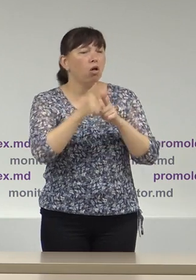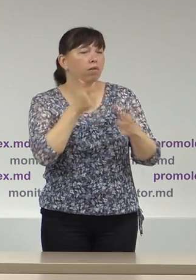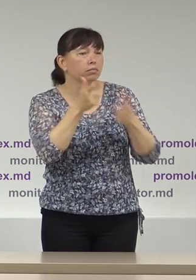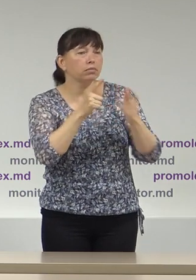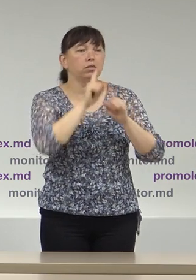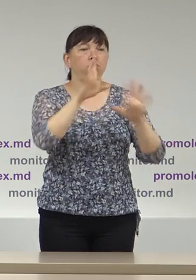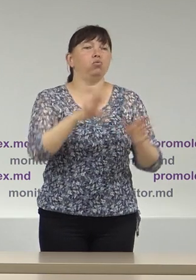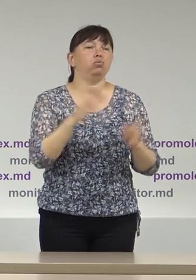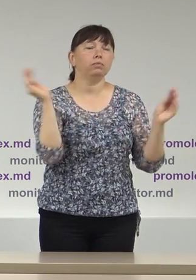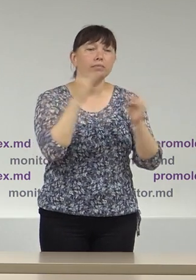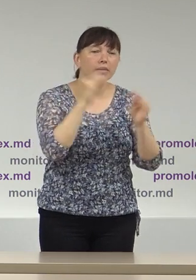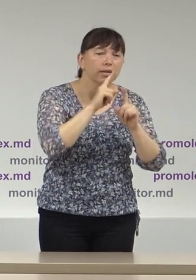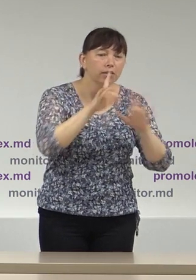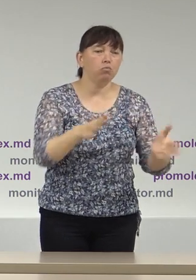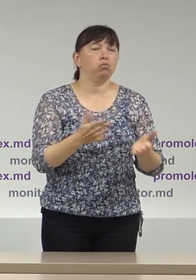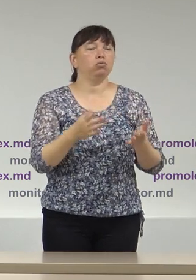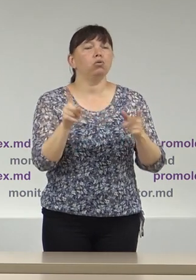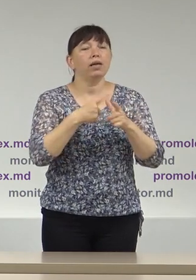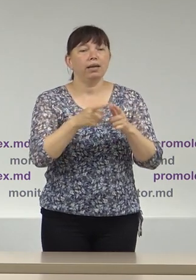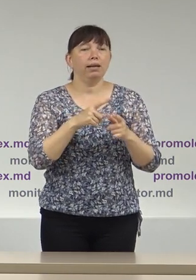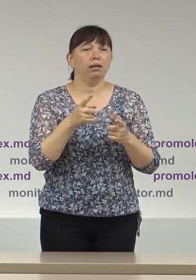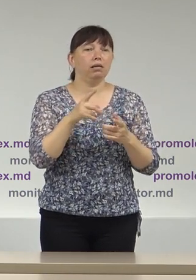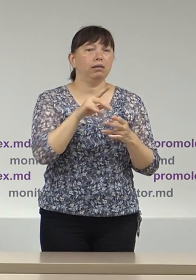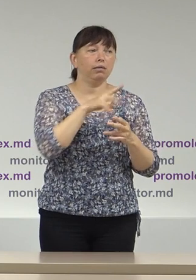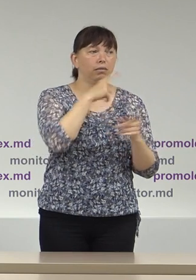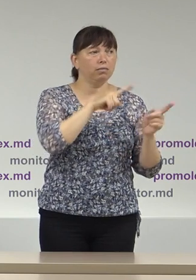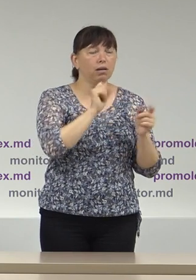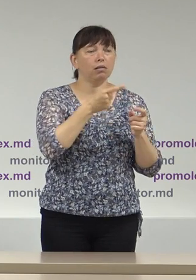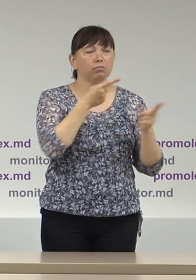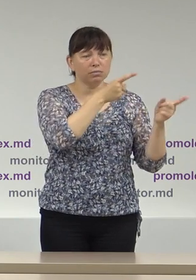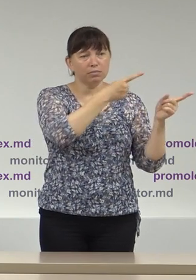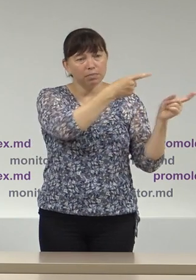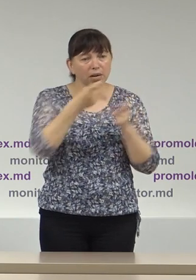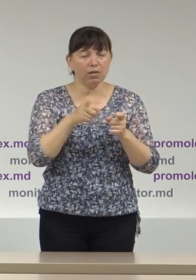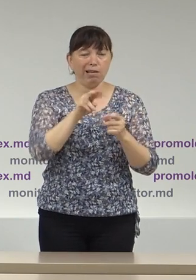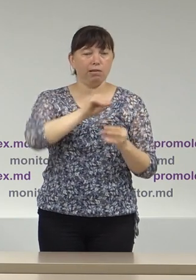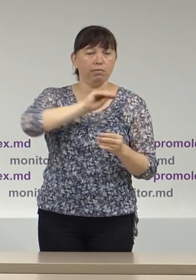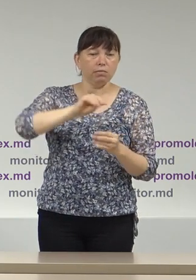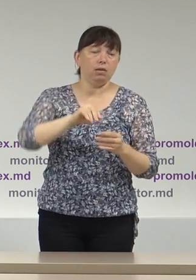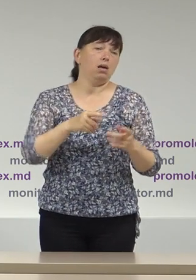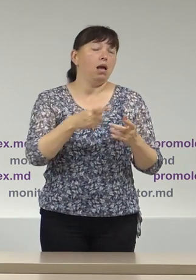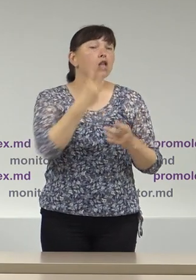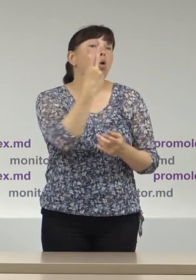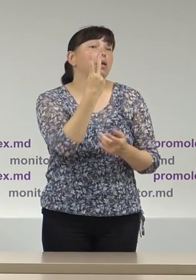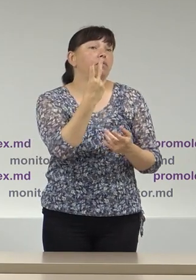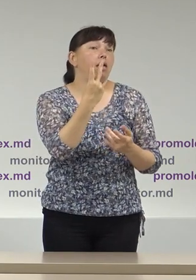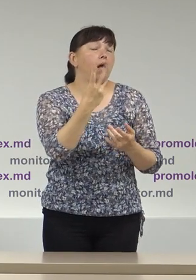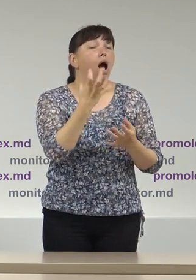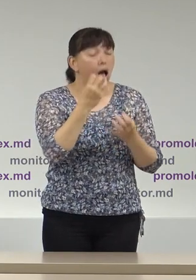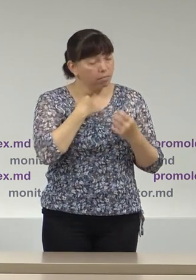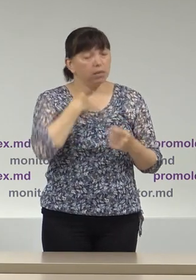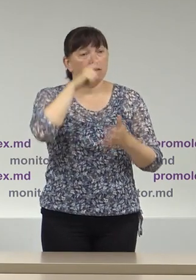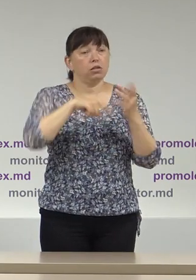discurs de ură instigare la discriminare etc. Deci sperăm foarte mult că și alți concurenți